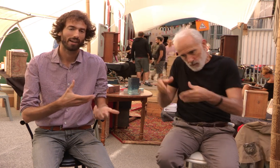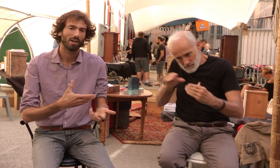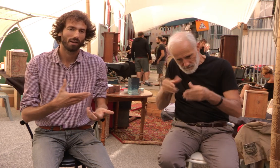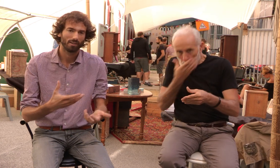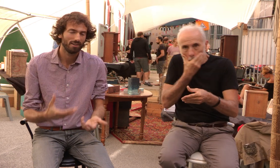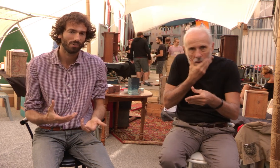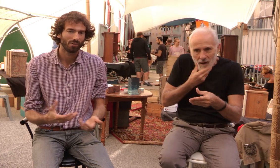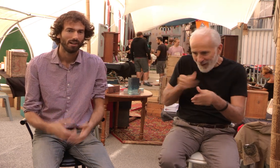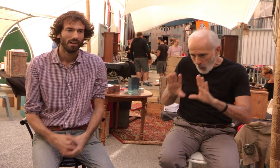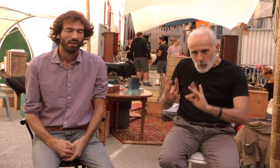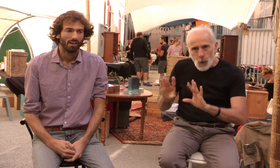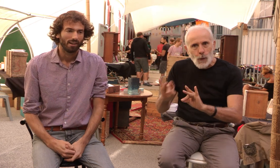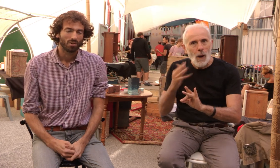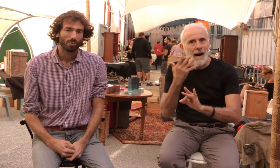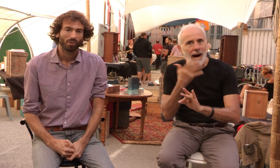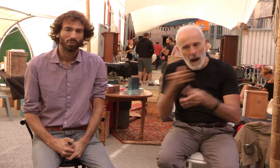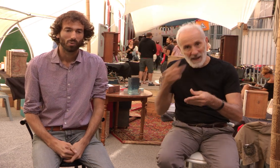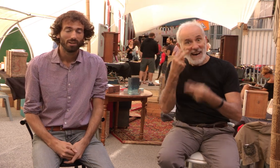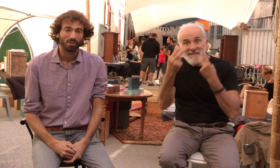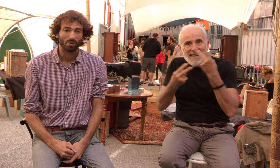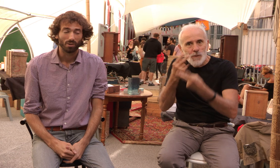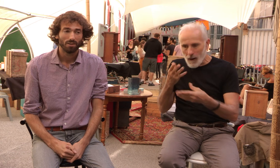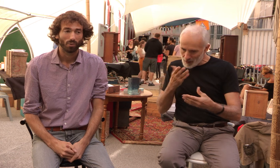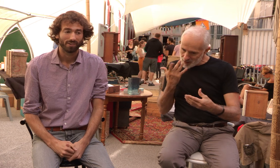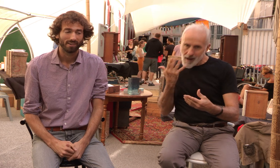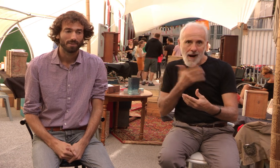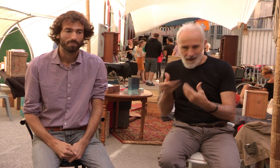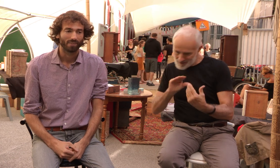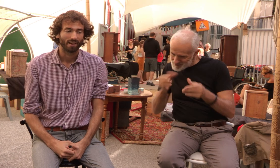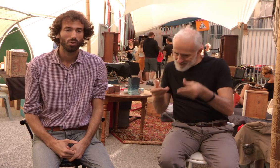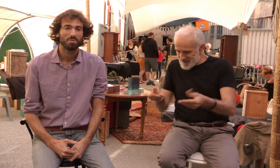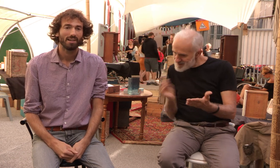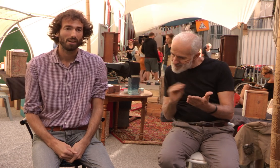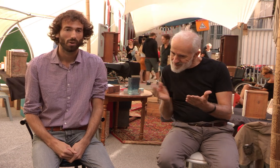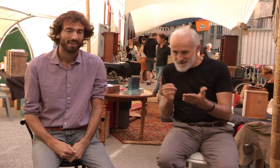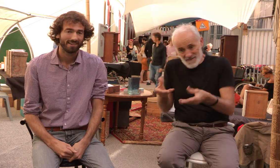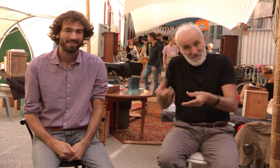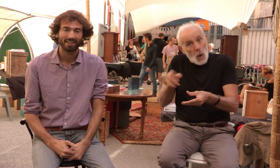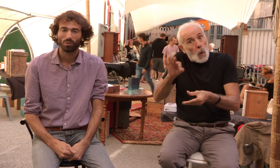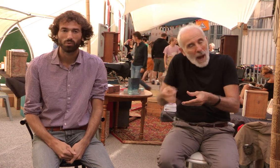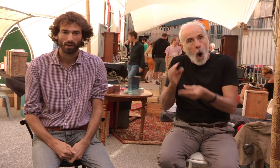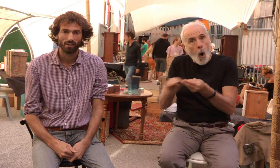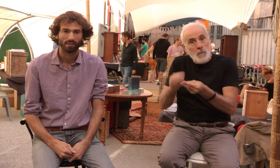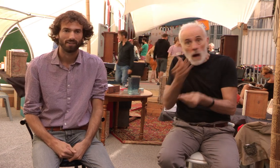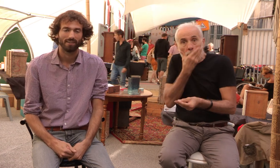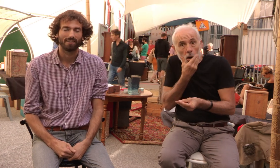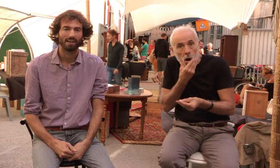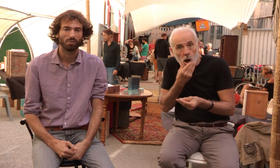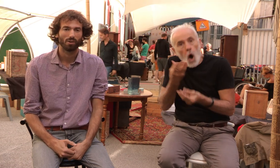agréables à la vision. Et je pense que, oui, le livre, c'est un objet à la fois esthétique et culturel. C'est à la fois